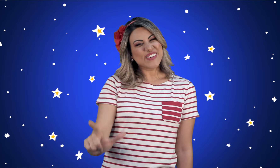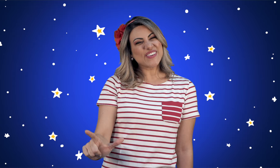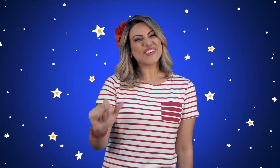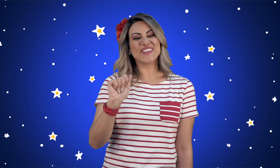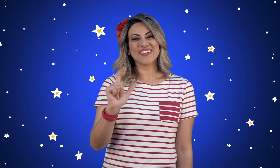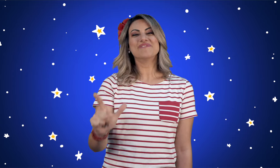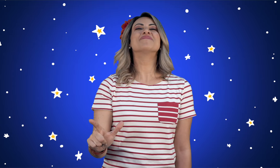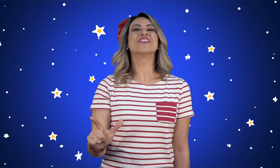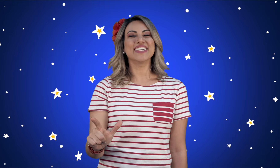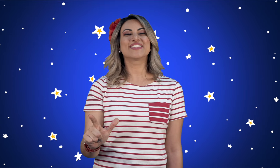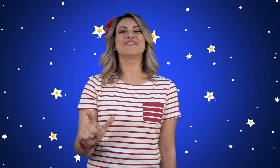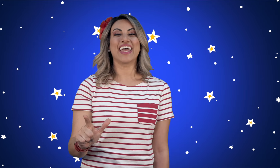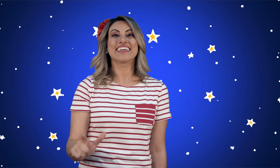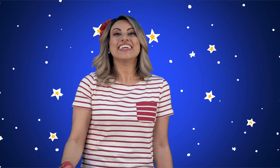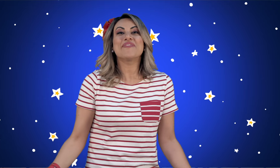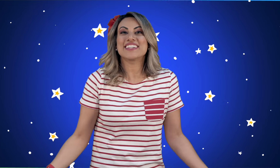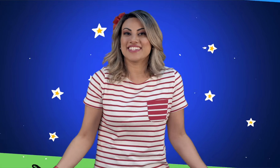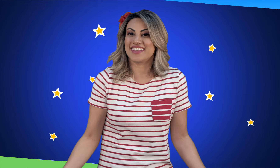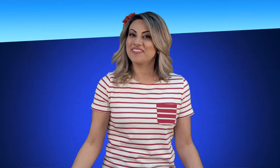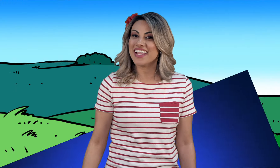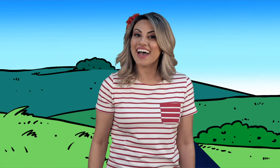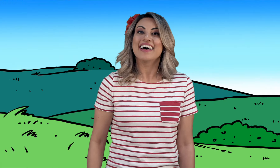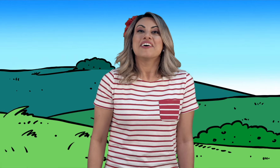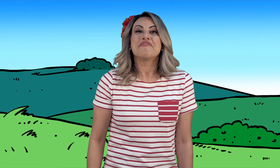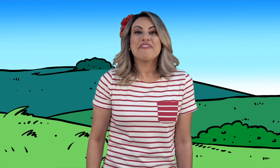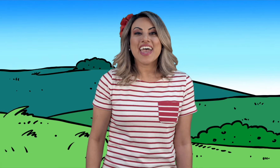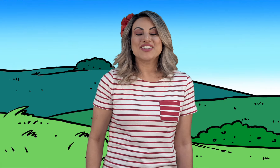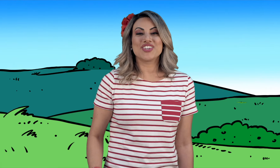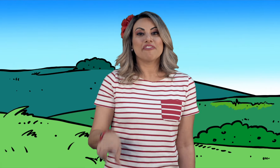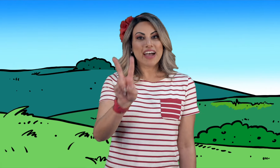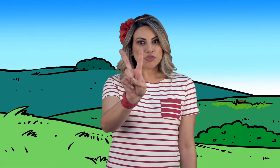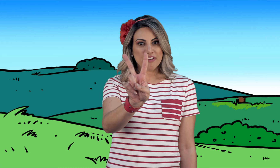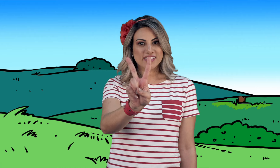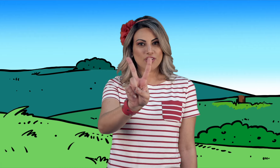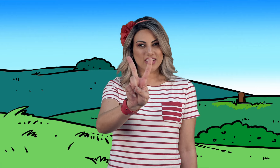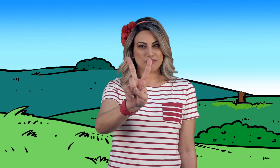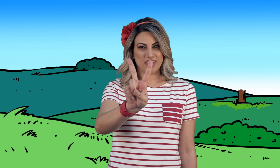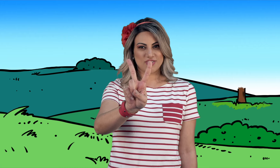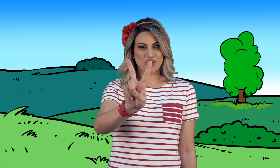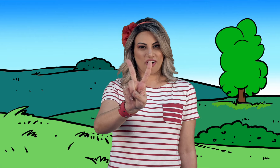Azul! Muito bem! E pra gente terminar... Verde! Faz o Vzinho aí de verde,